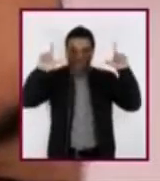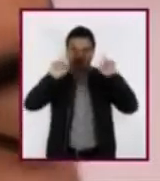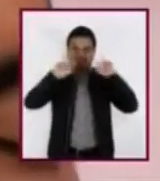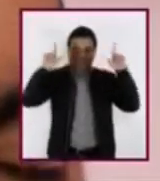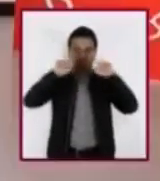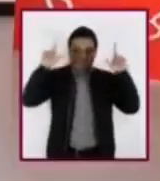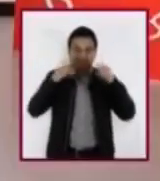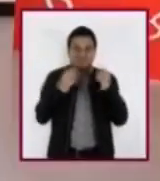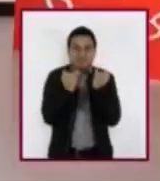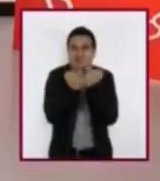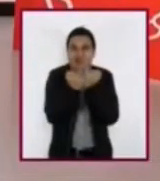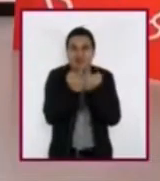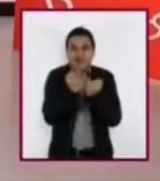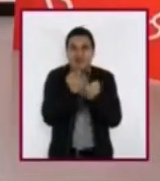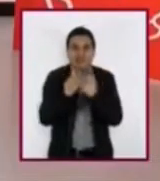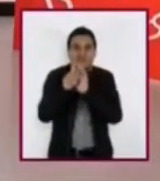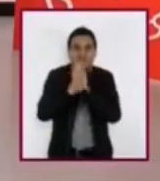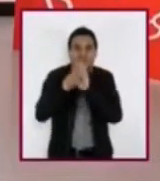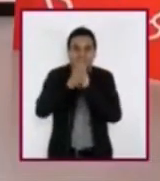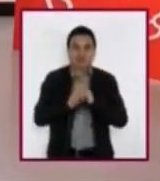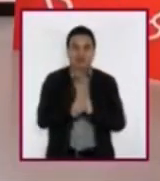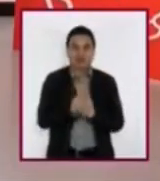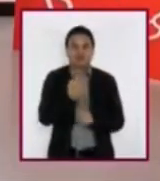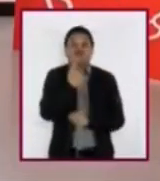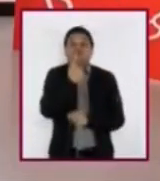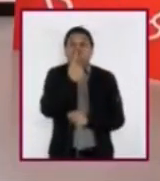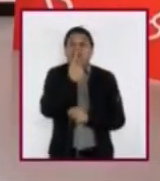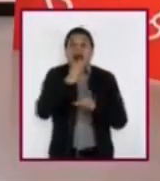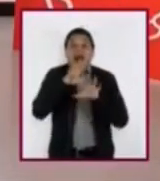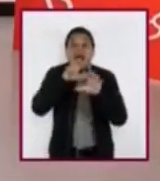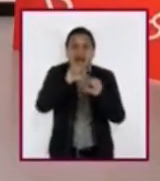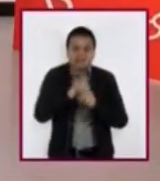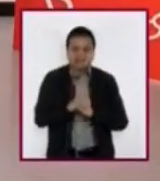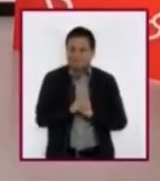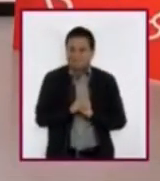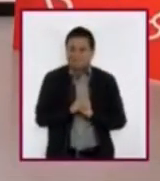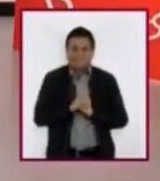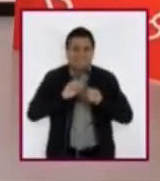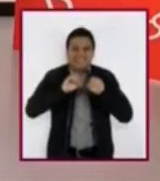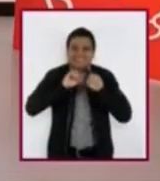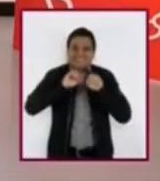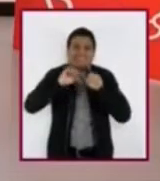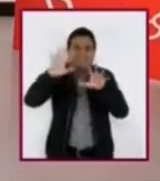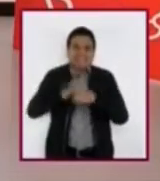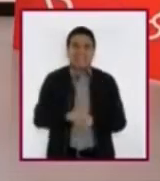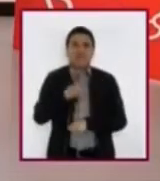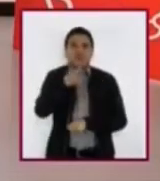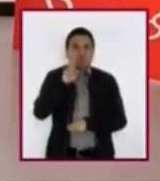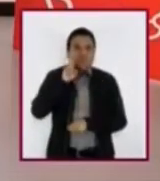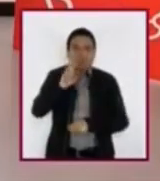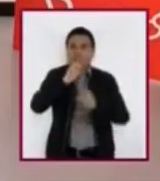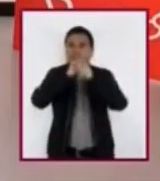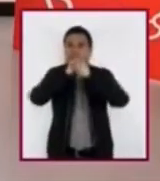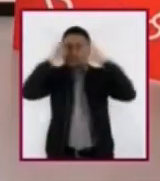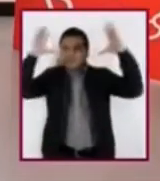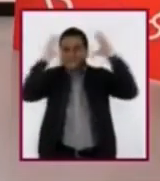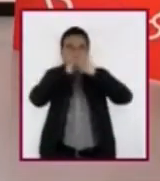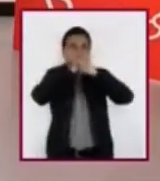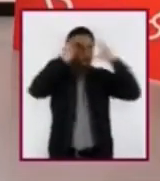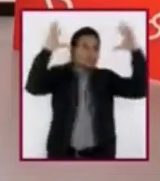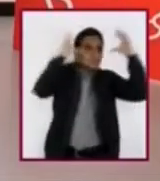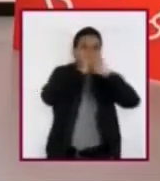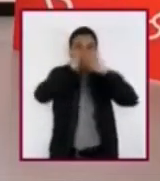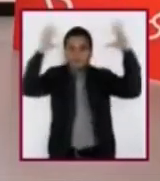película. No traten de aferrarse a ninguna. Déjenlas que fluyan como el agua, que pasen una tras otra. Solo pongan